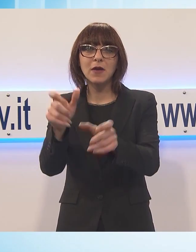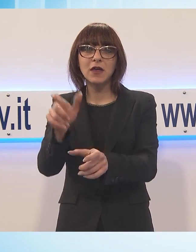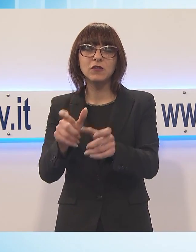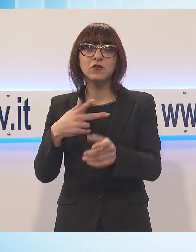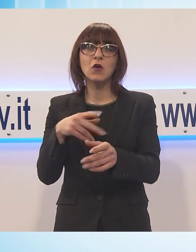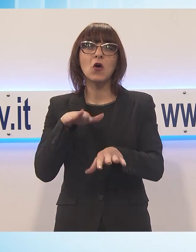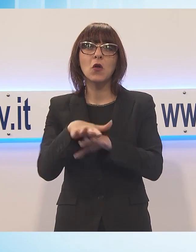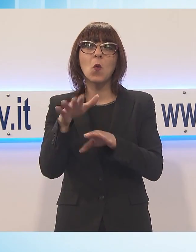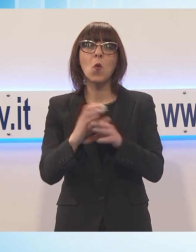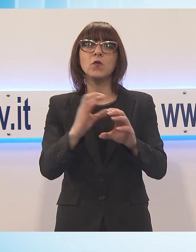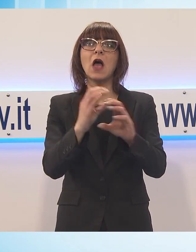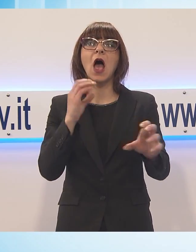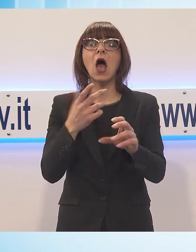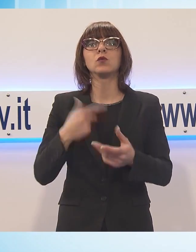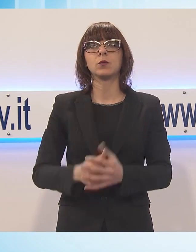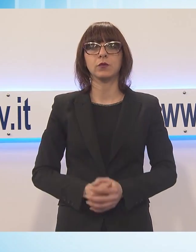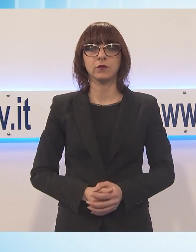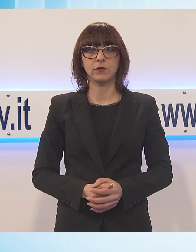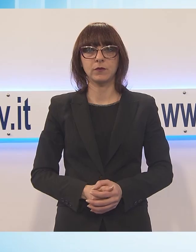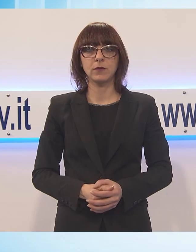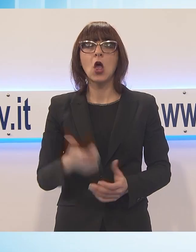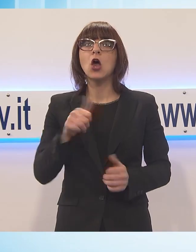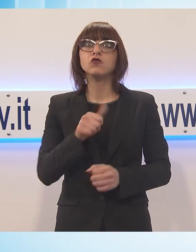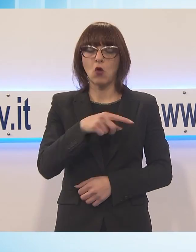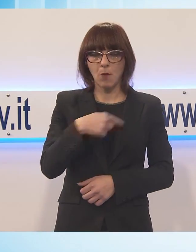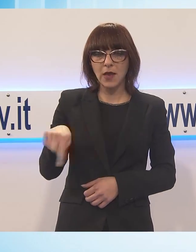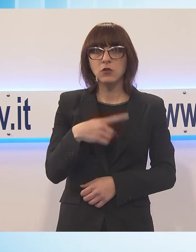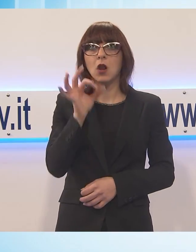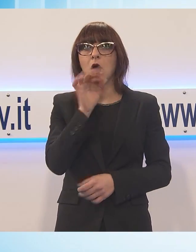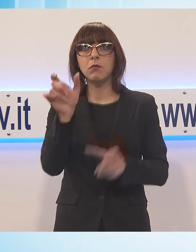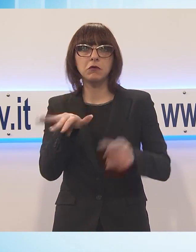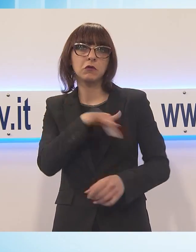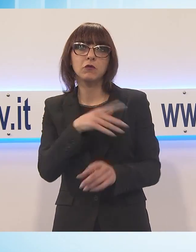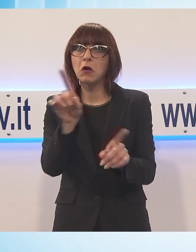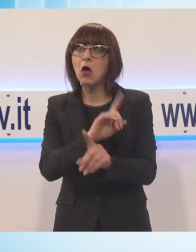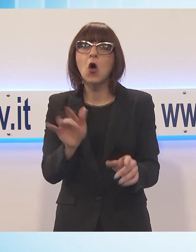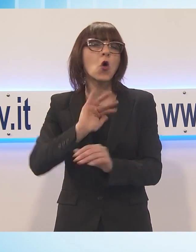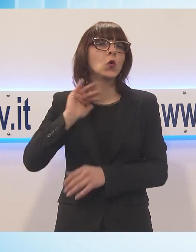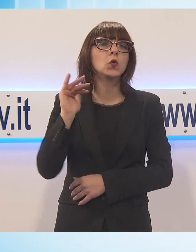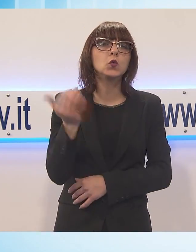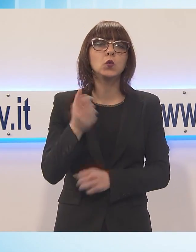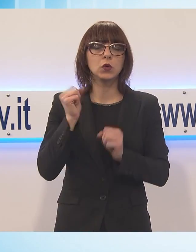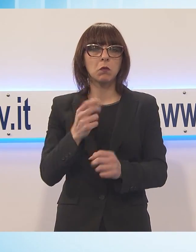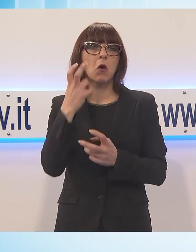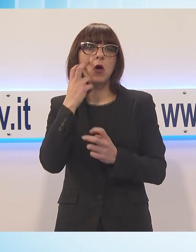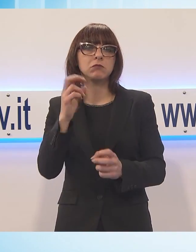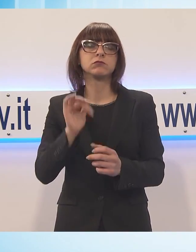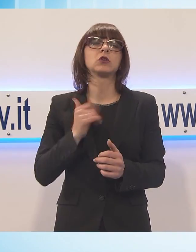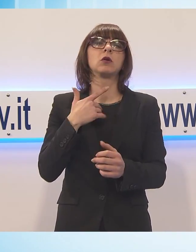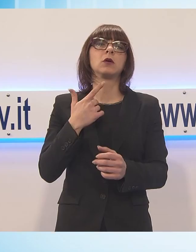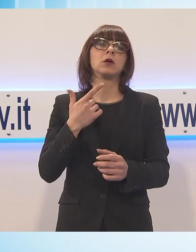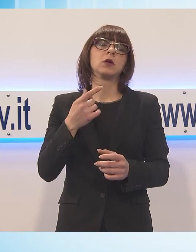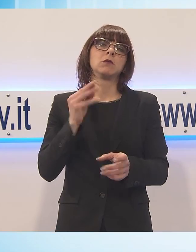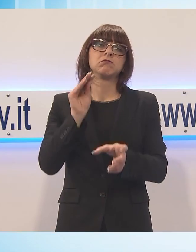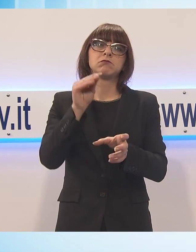incentivarne l'uso. Non solo quindi pendolare studenti, ma anche tutti coloro che possono trovare in CTT una valida alternativa all'utilizzo